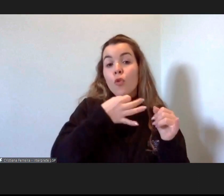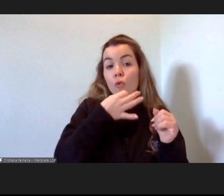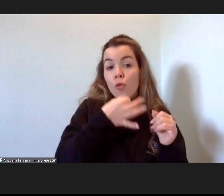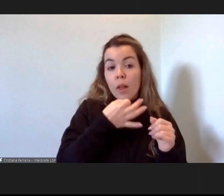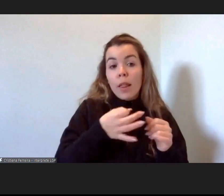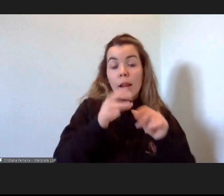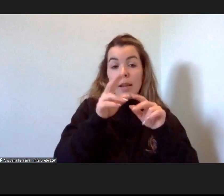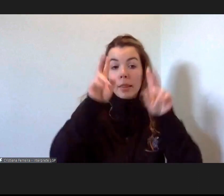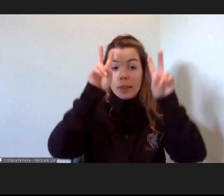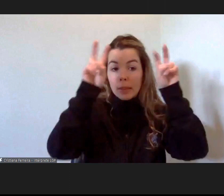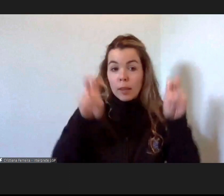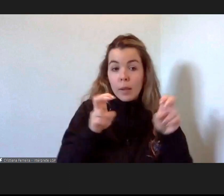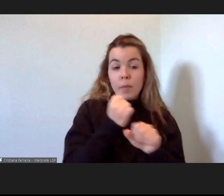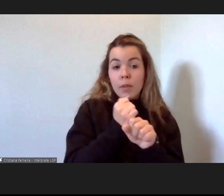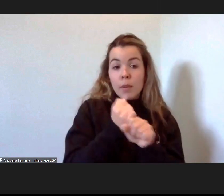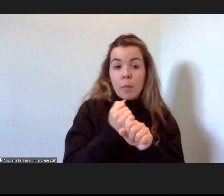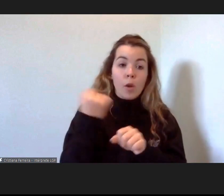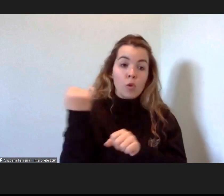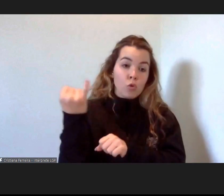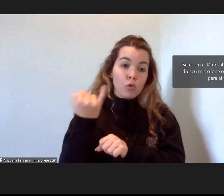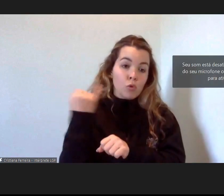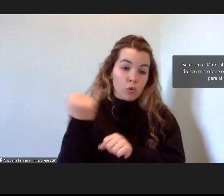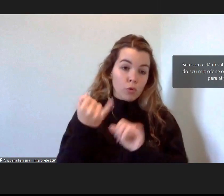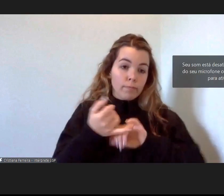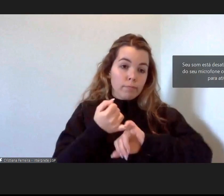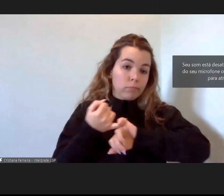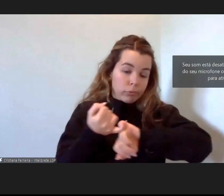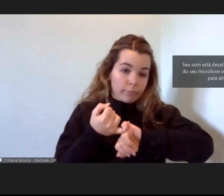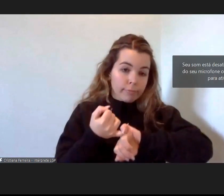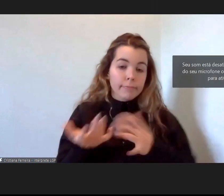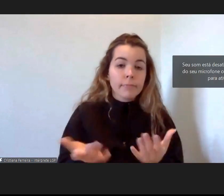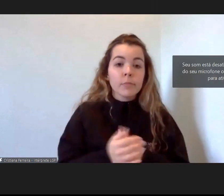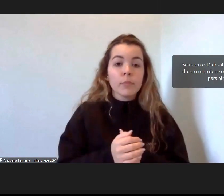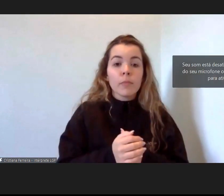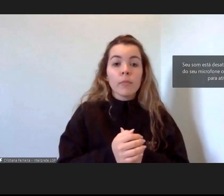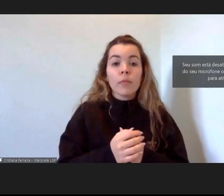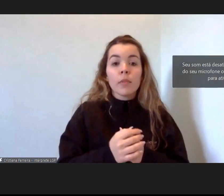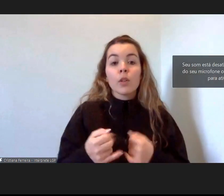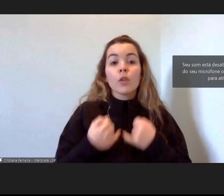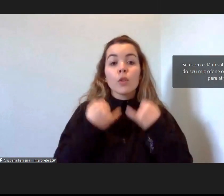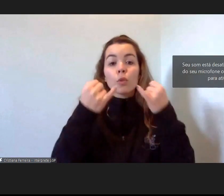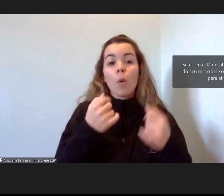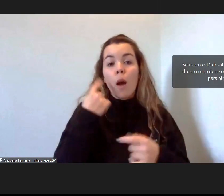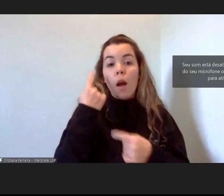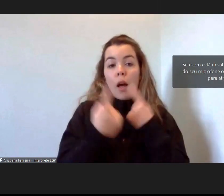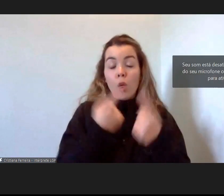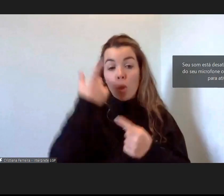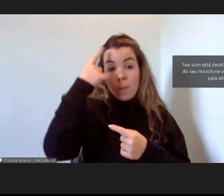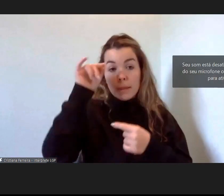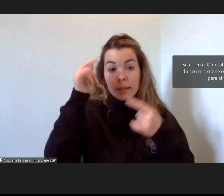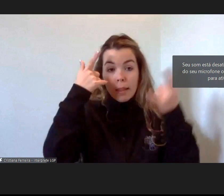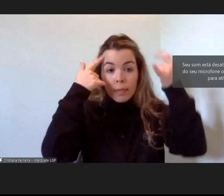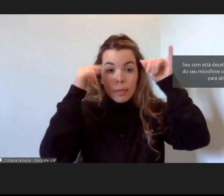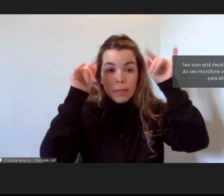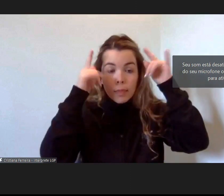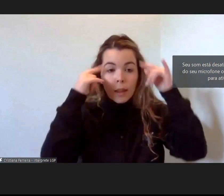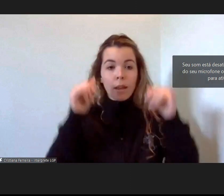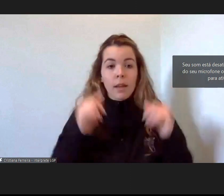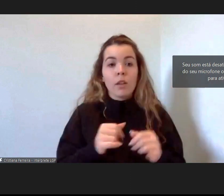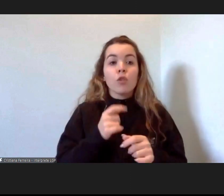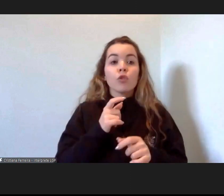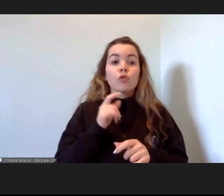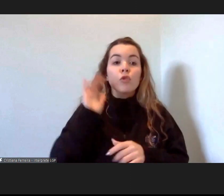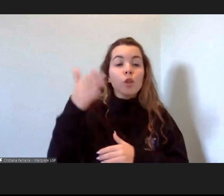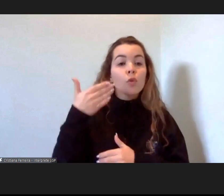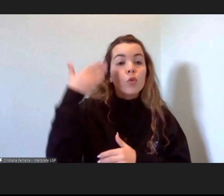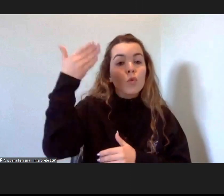enquanto associação, e depois falarei sobre algumas ideias-chave e pontos-chave que nós